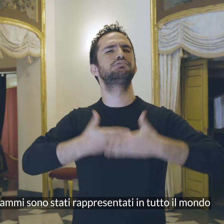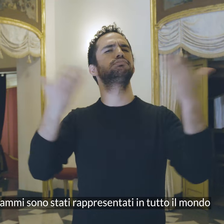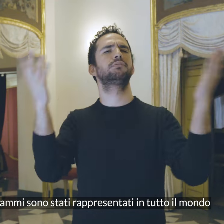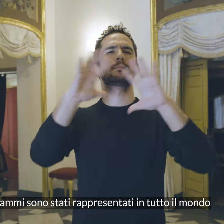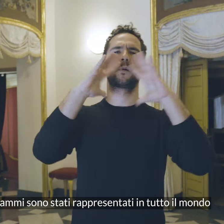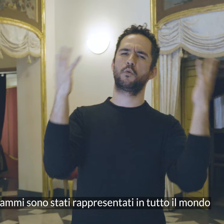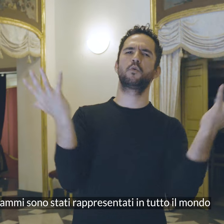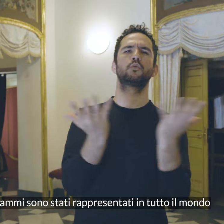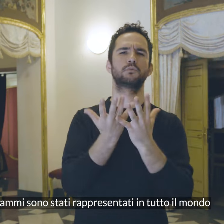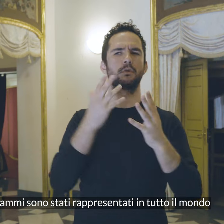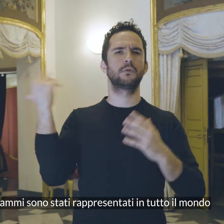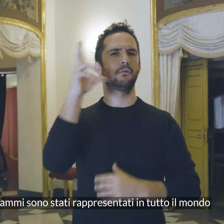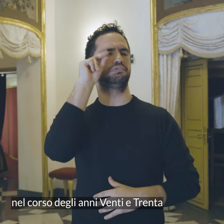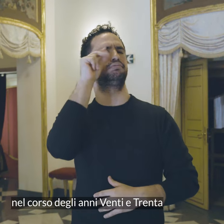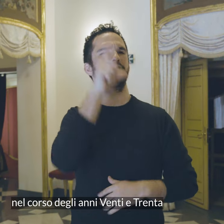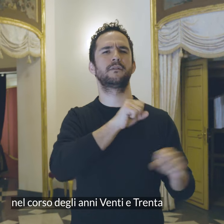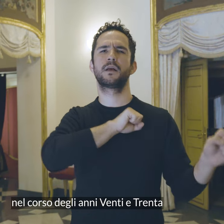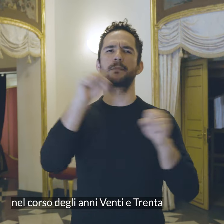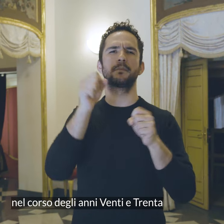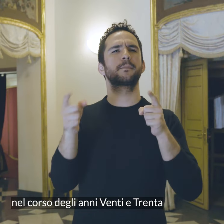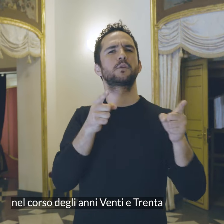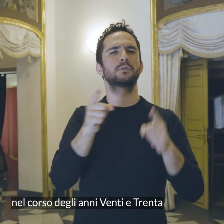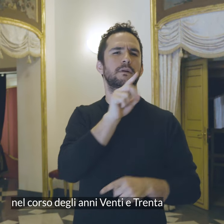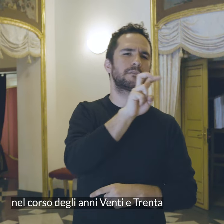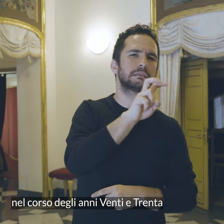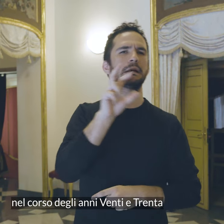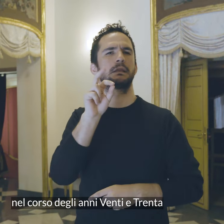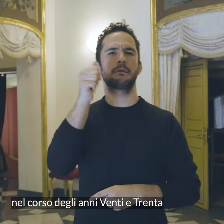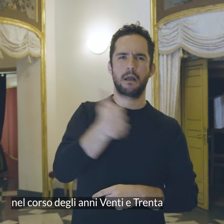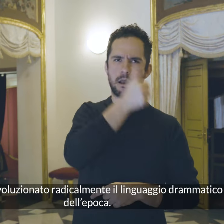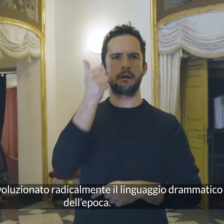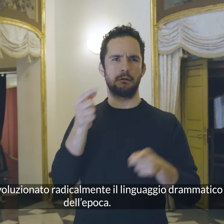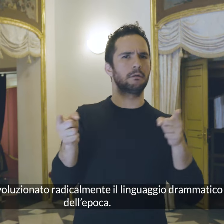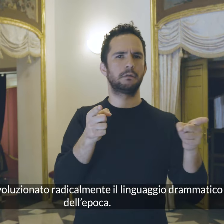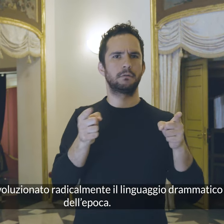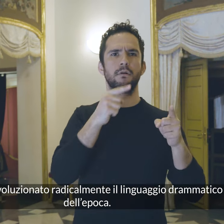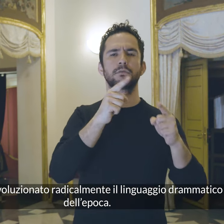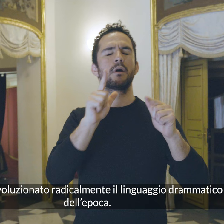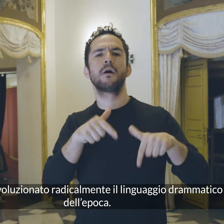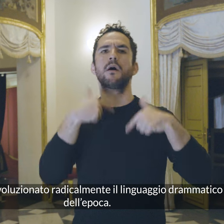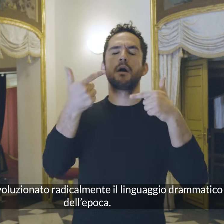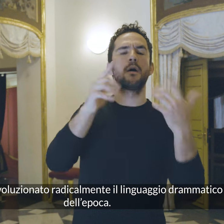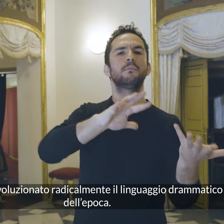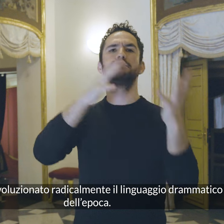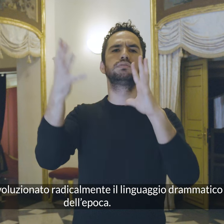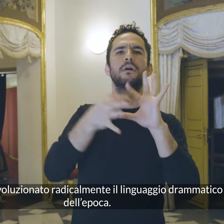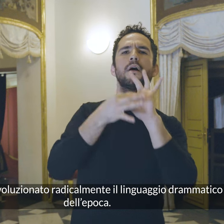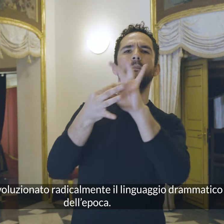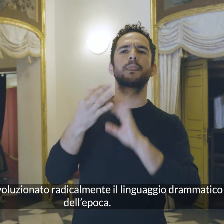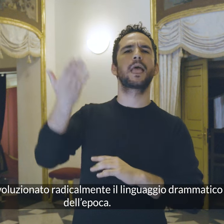rappresentati in tutto il mondo nel corso degli anni 20 e 30 E hanno rivoluzionato radicalmente il linguaggio